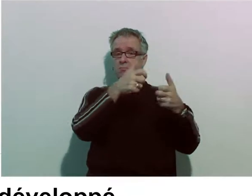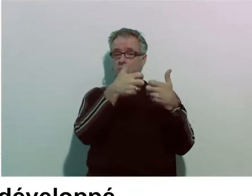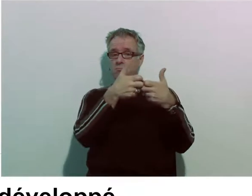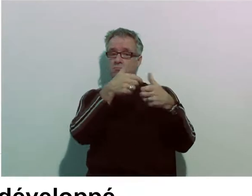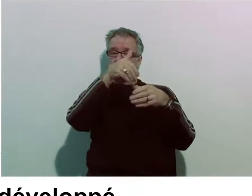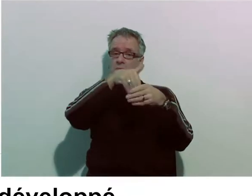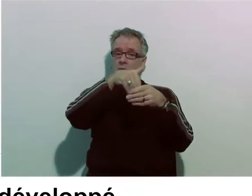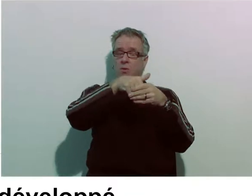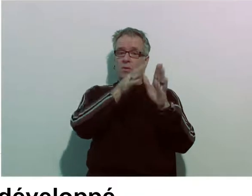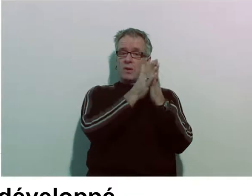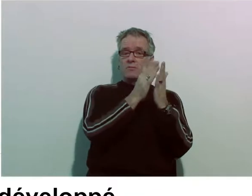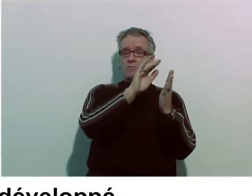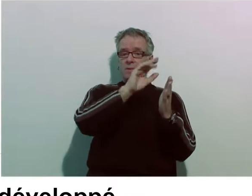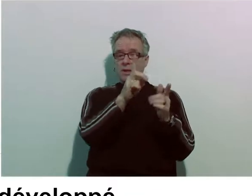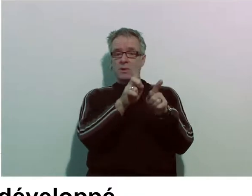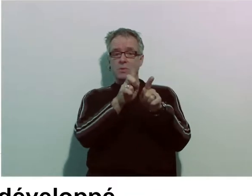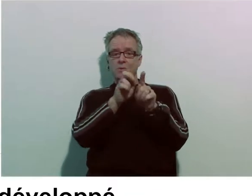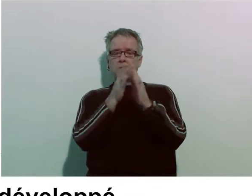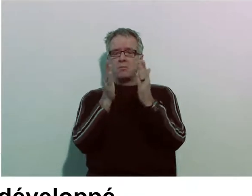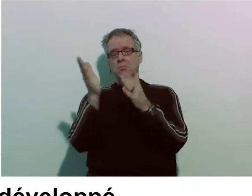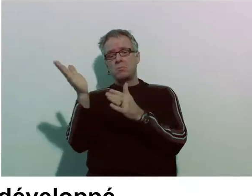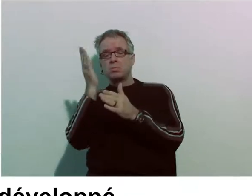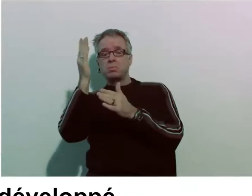Un fonds est développé pour les enfants et les adultes.